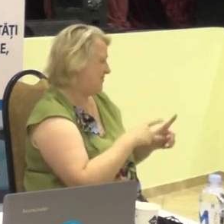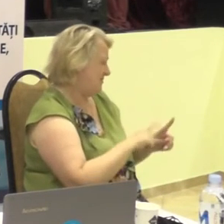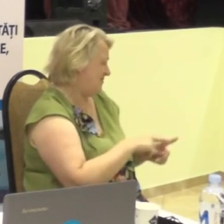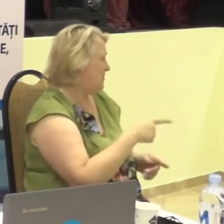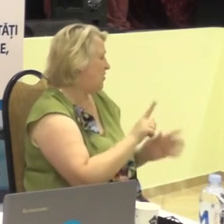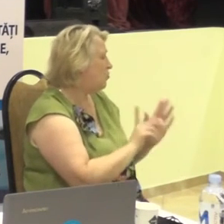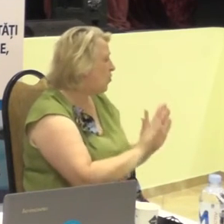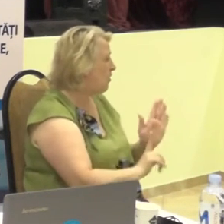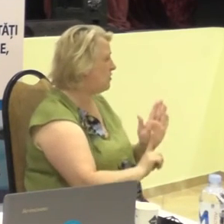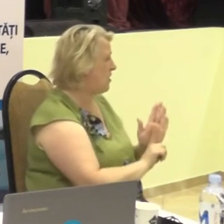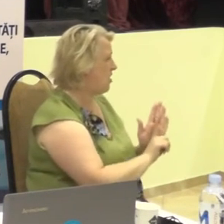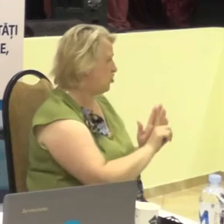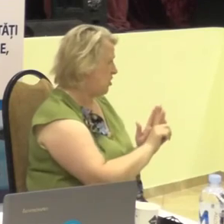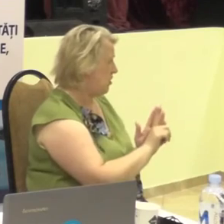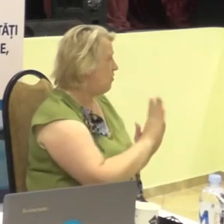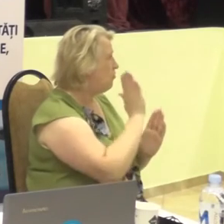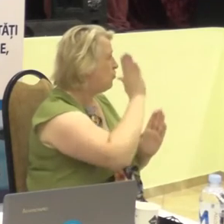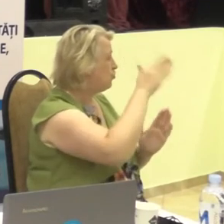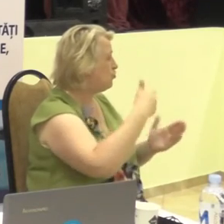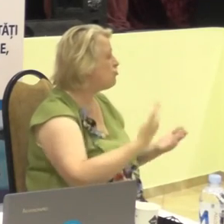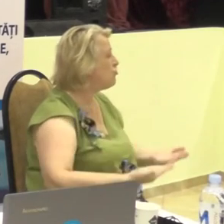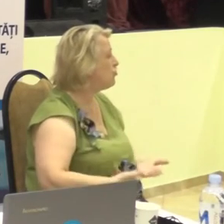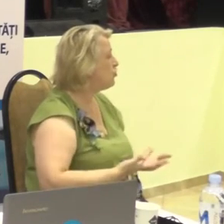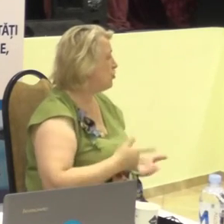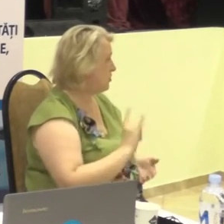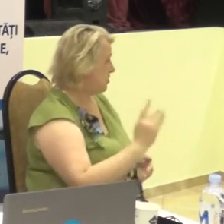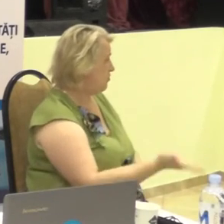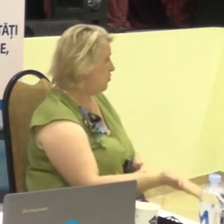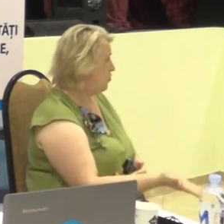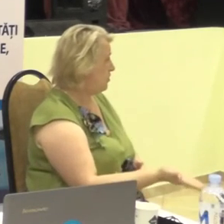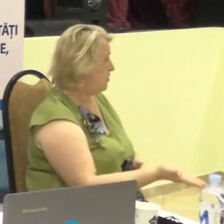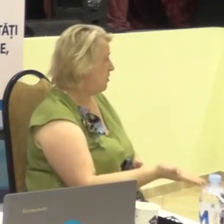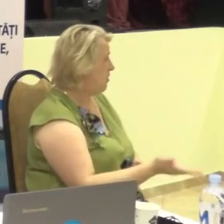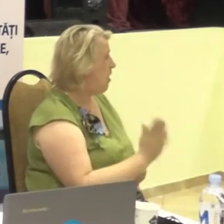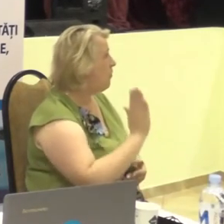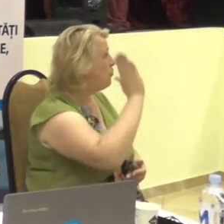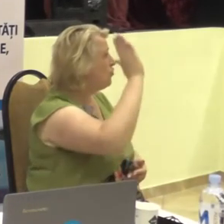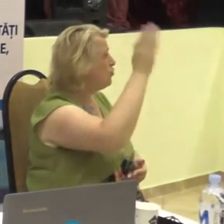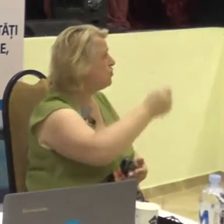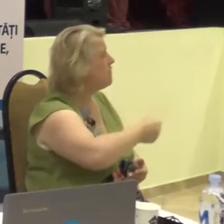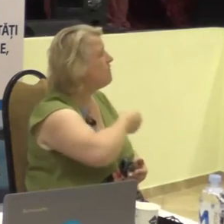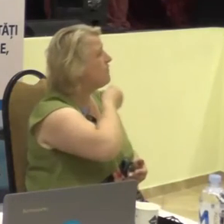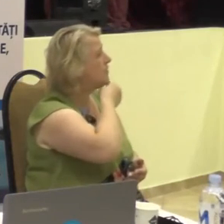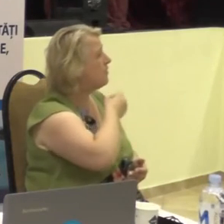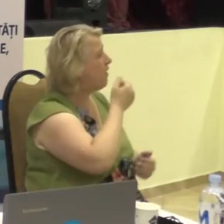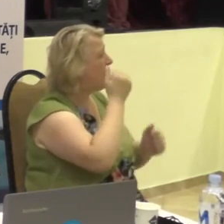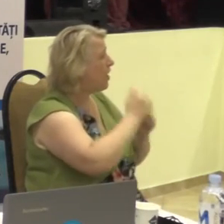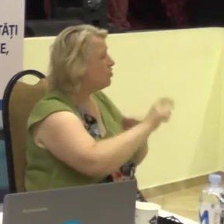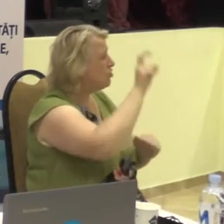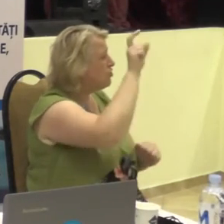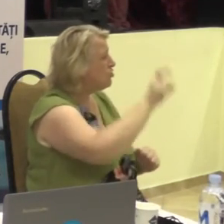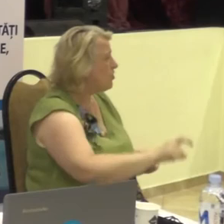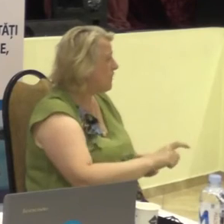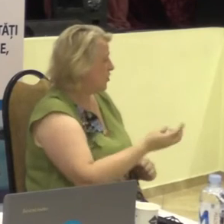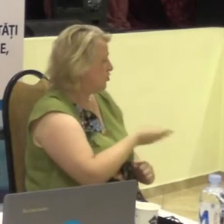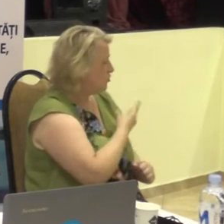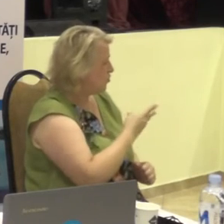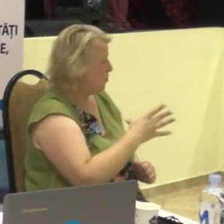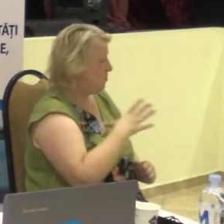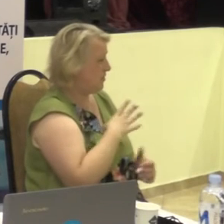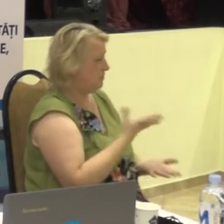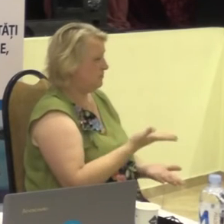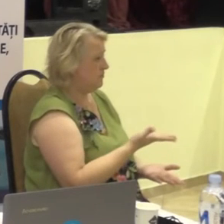începutul spre o viață mare, spre o viață unde fiecare persoană își dorește ca el să